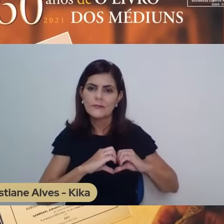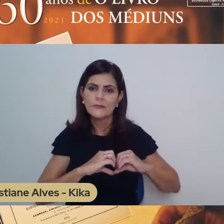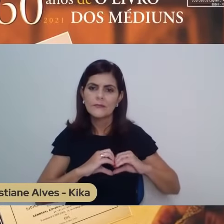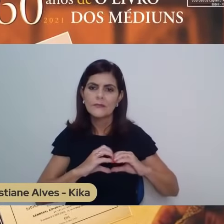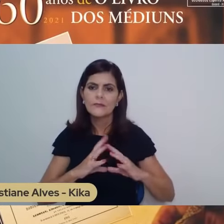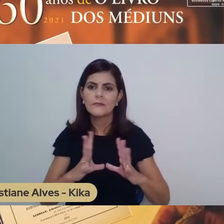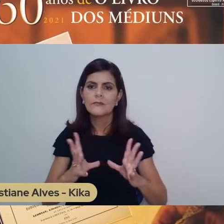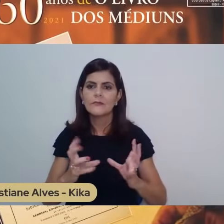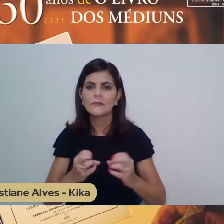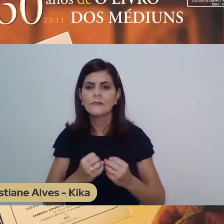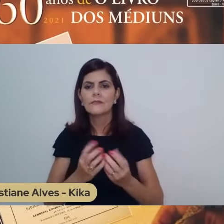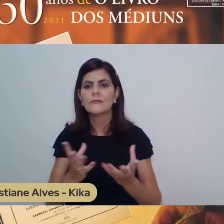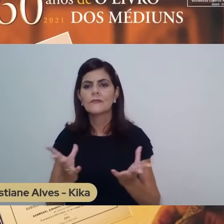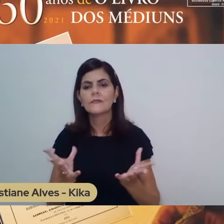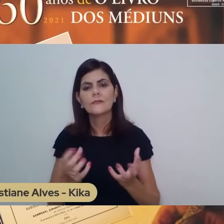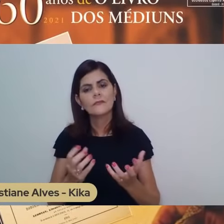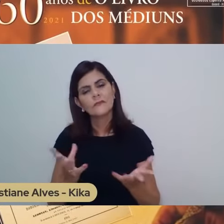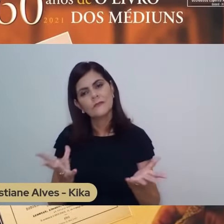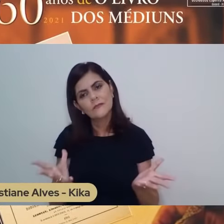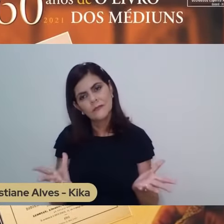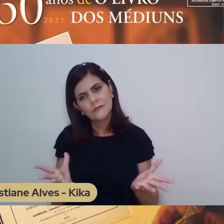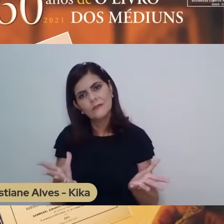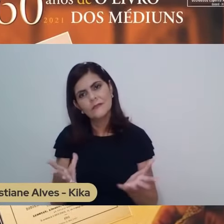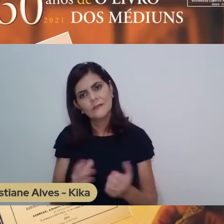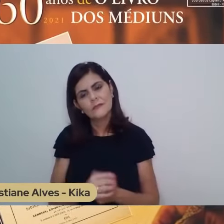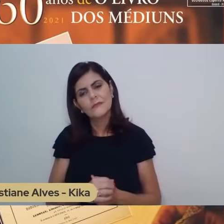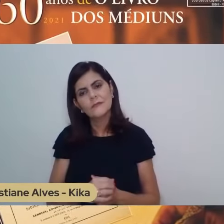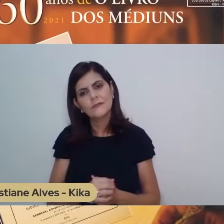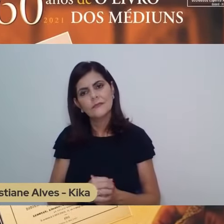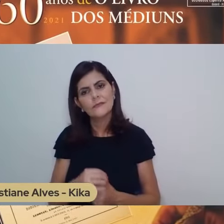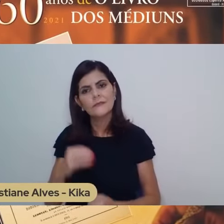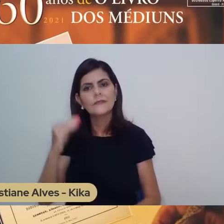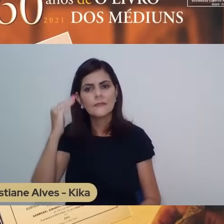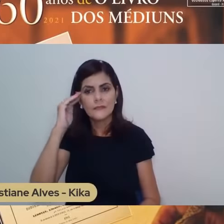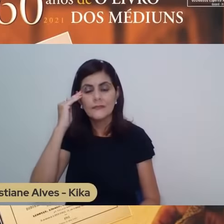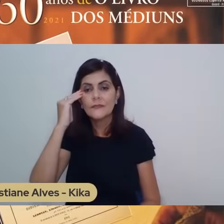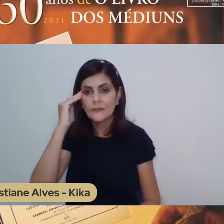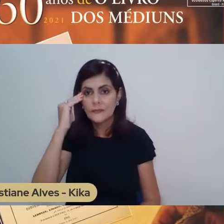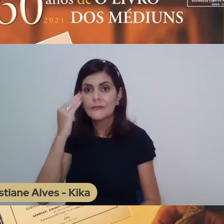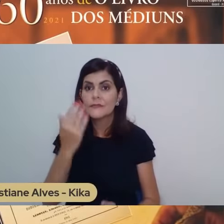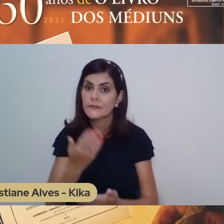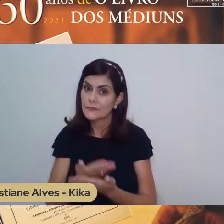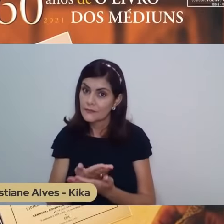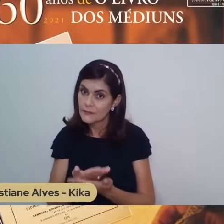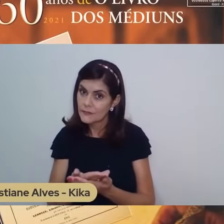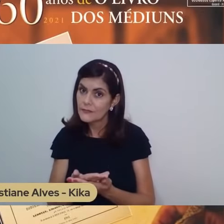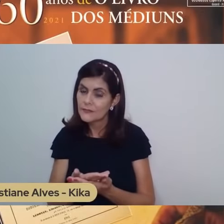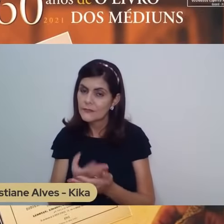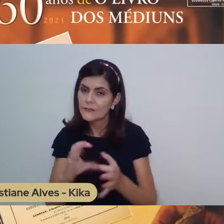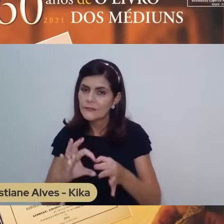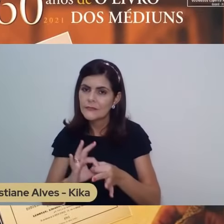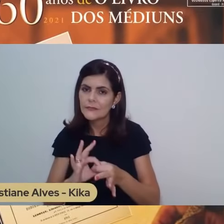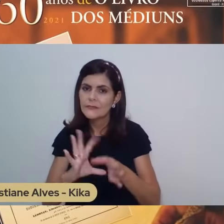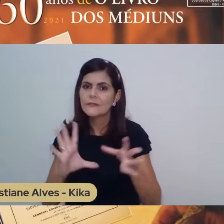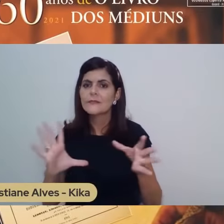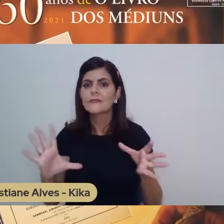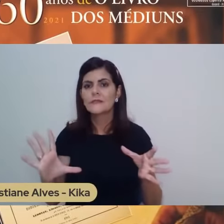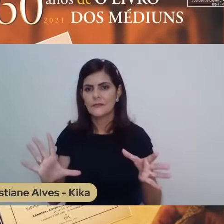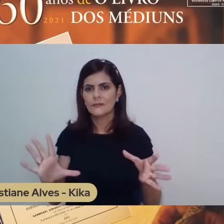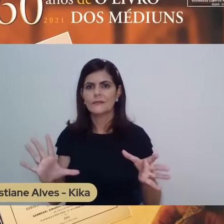se instruir pela constância, perseverança no estudo, que o liberta da ignorância,